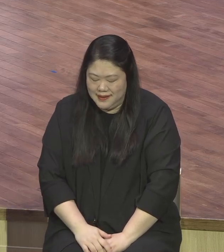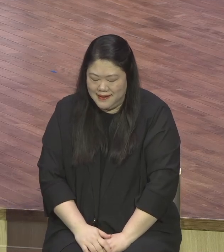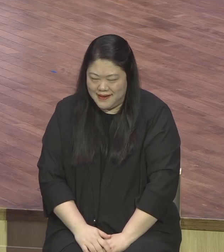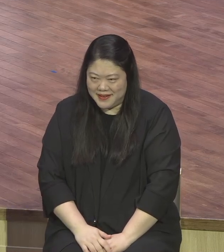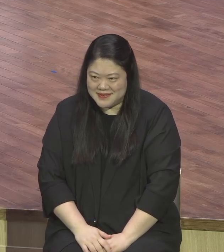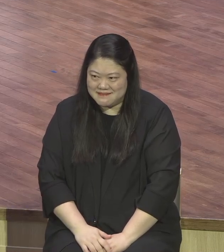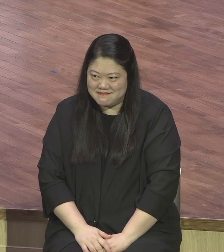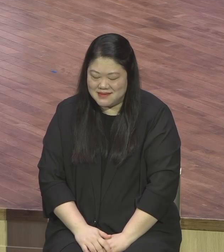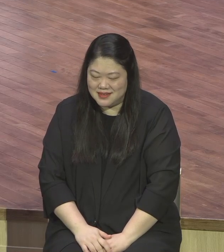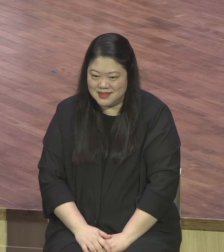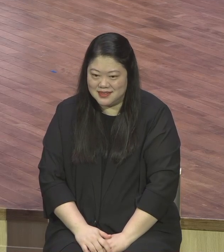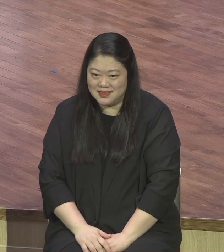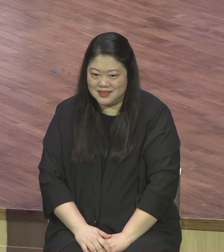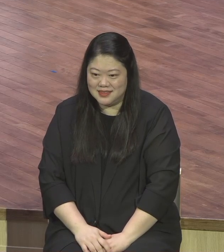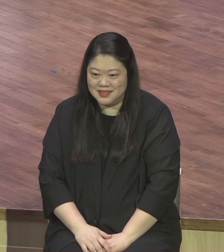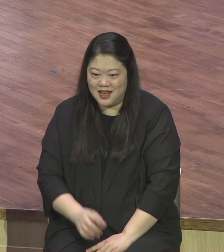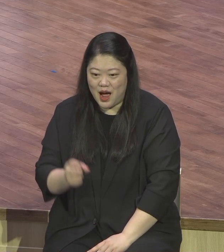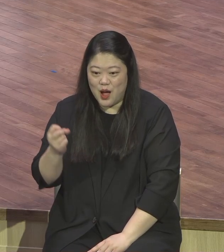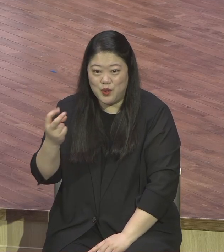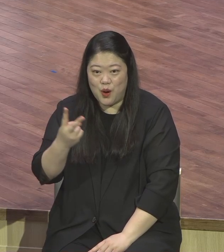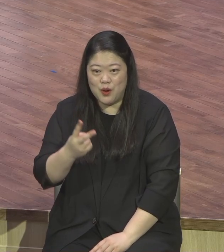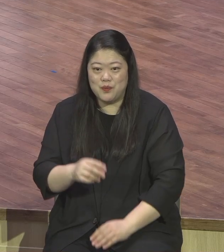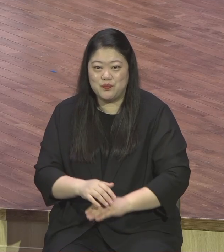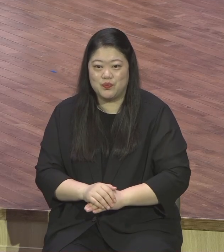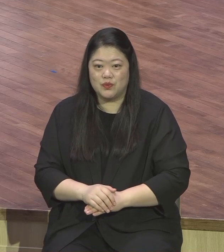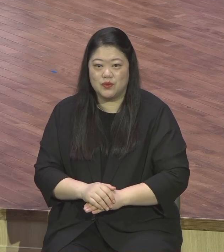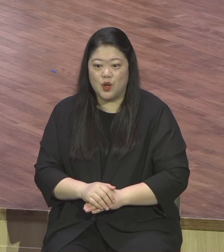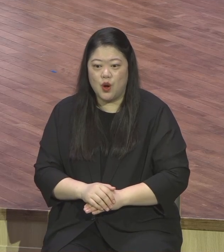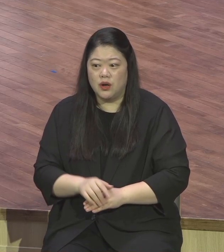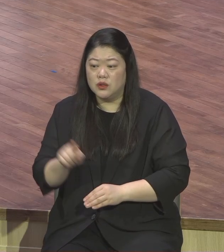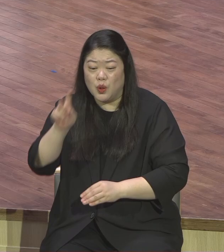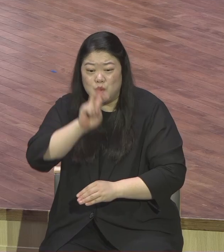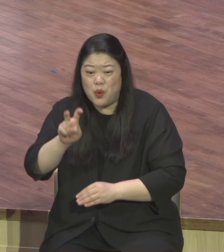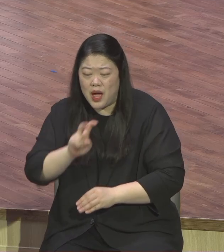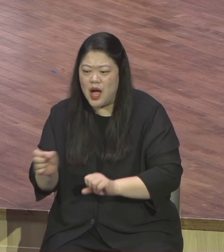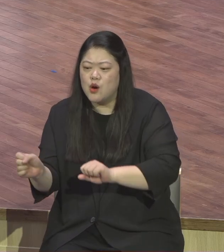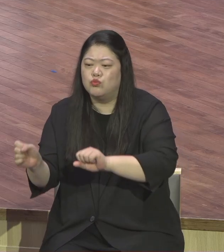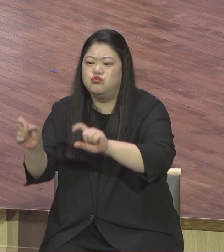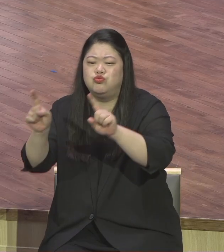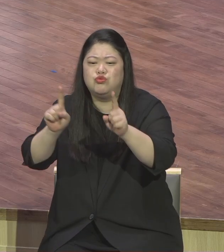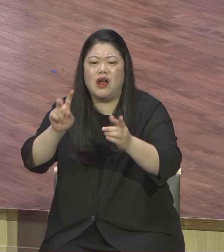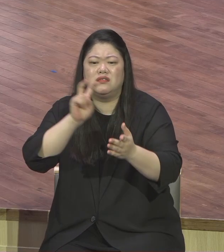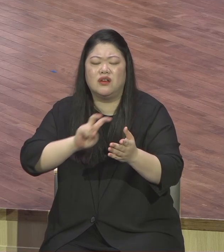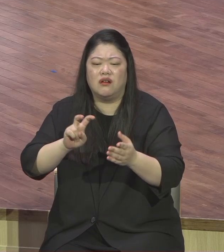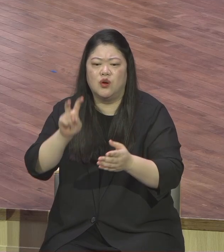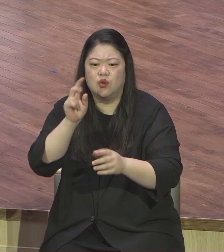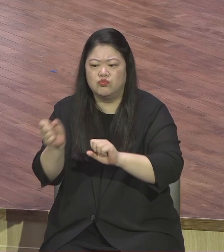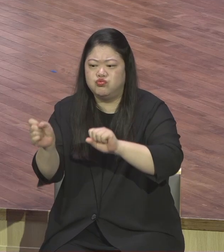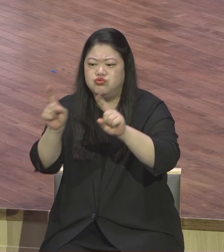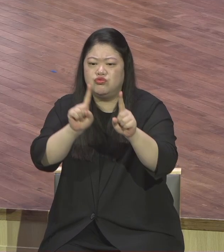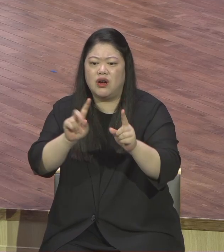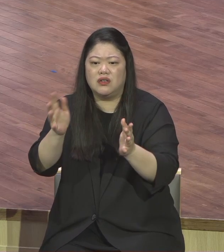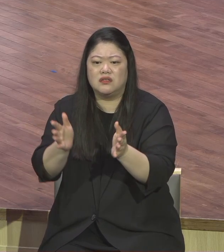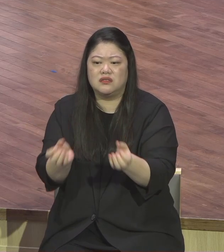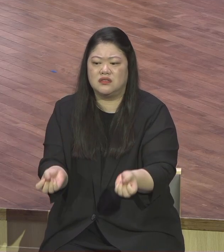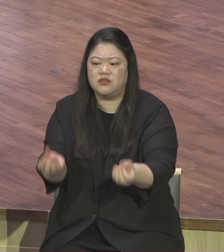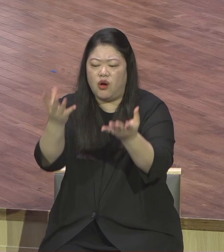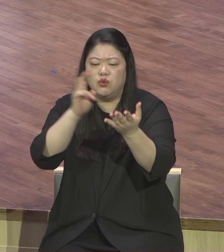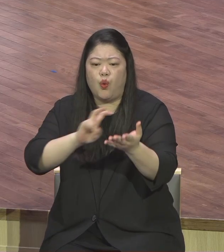또 부활절 찬양을 보면 부활 그런데 부활절 아니에요 박자도 맞지 않고 흐름도